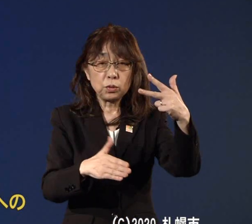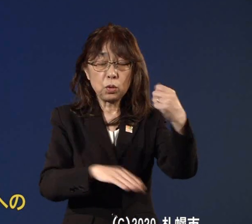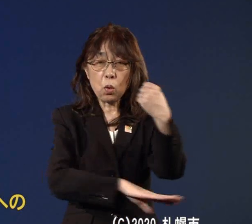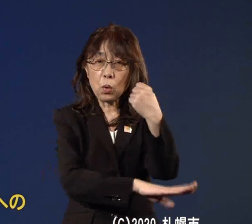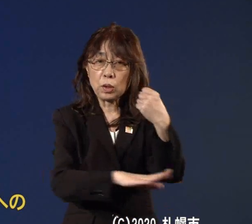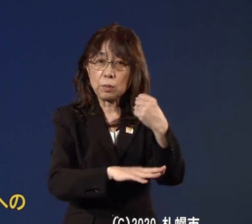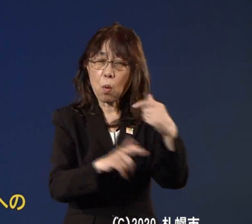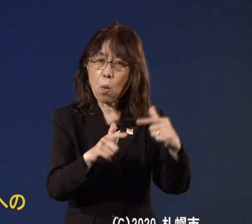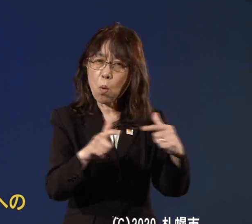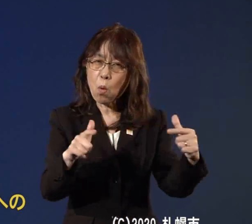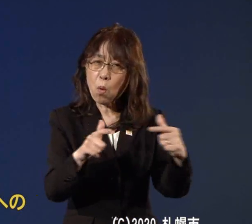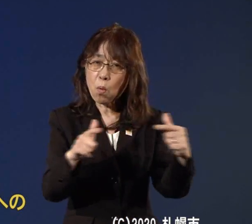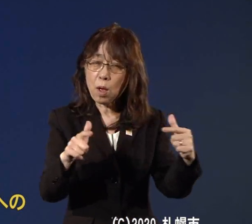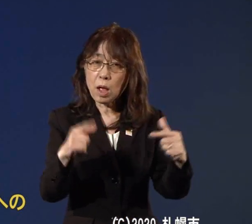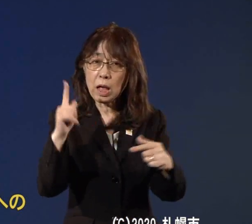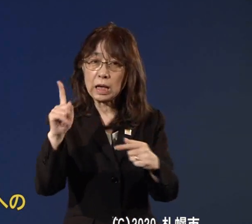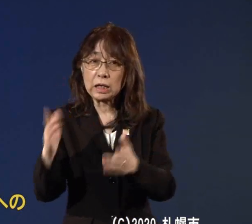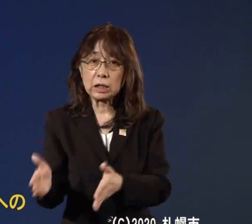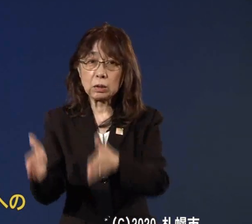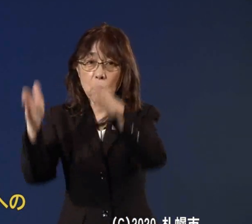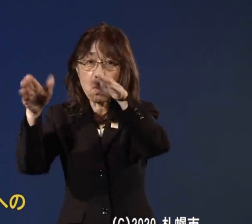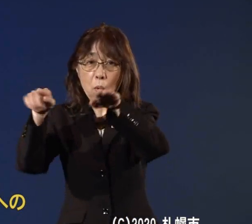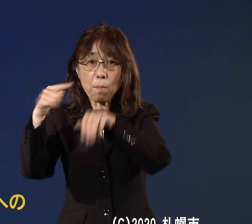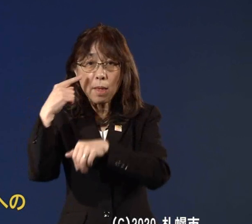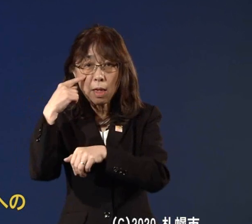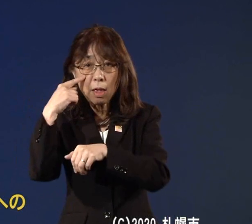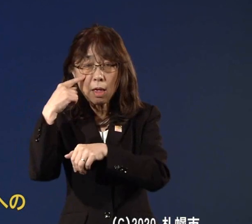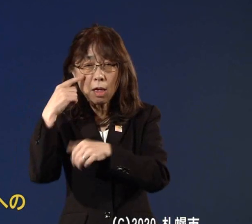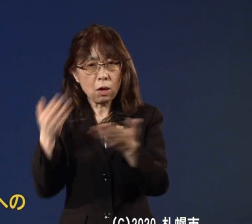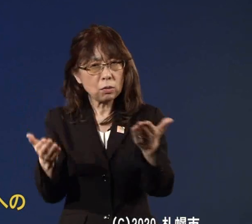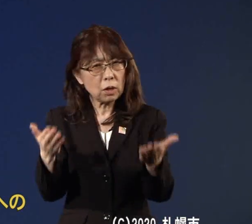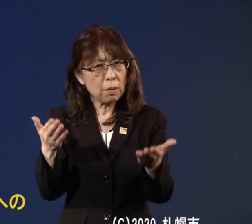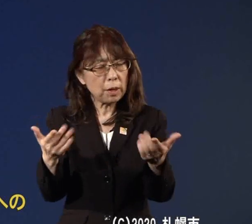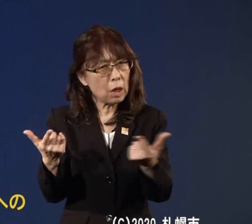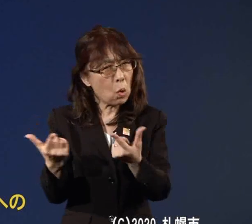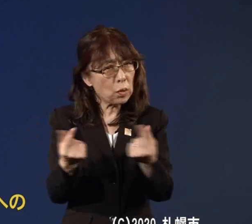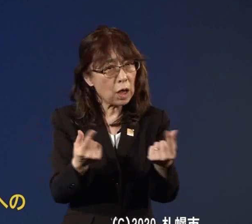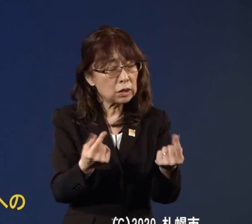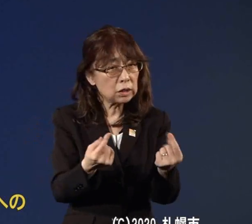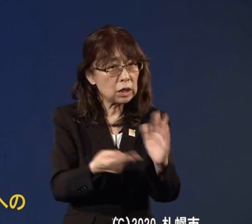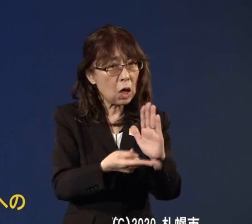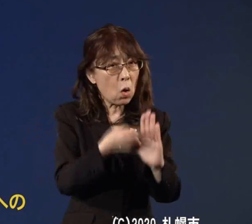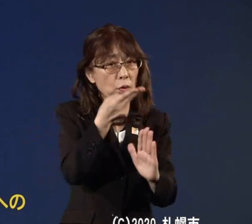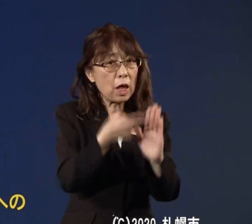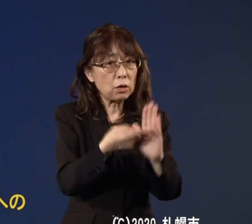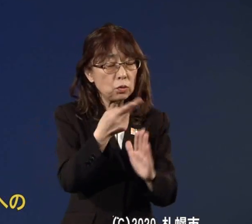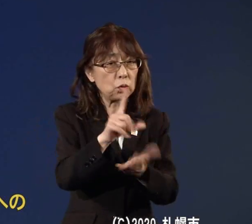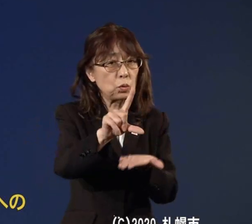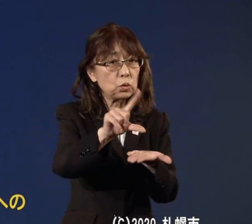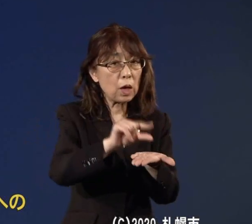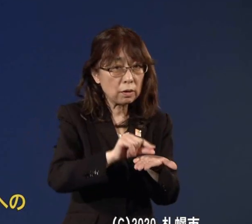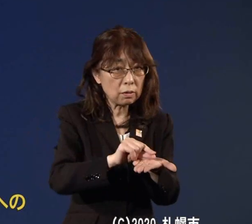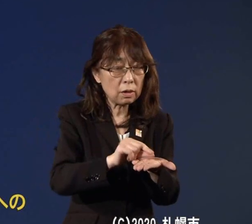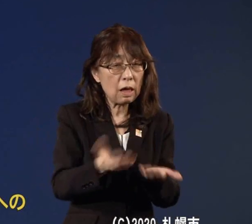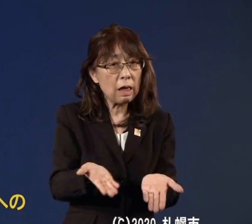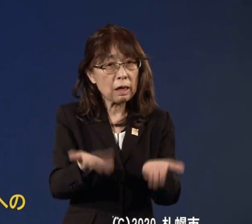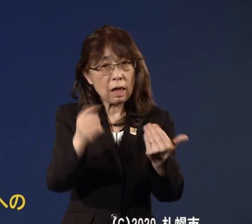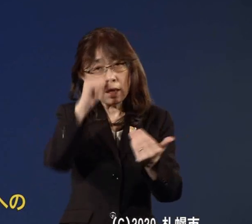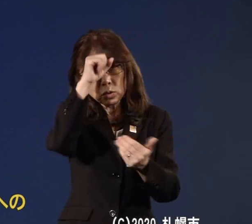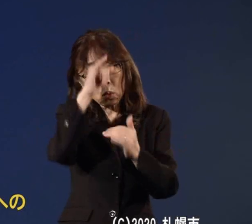目と同じ規模のホテルを使ってですね軽症者の方に入っていただく療養